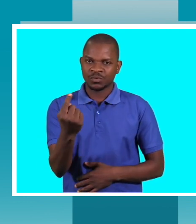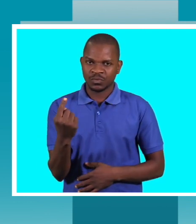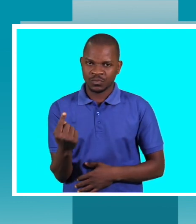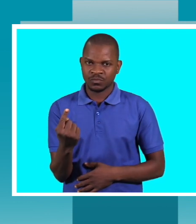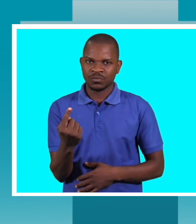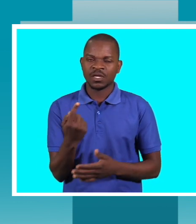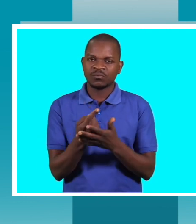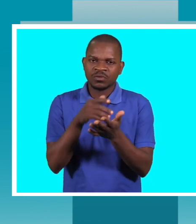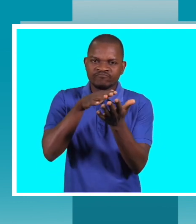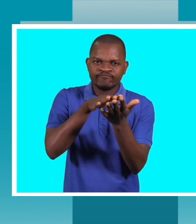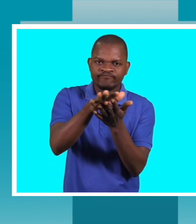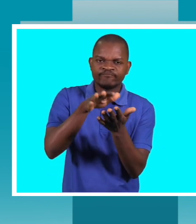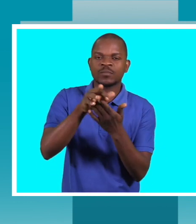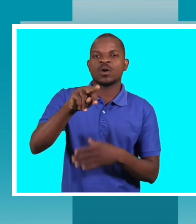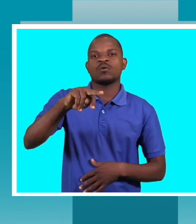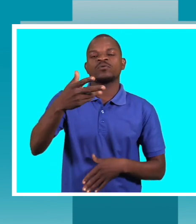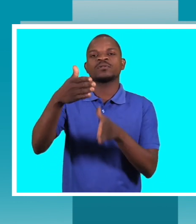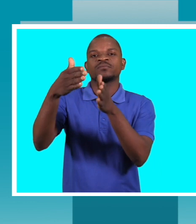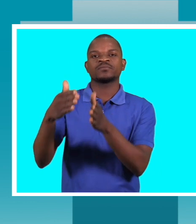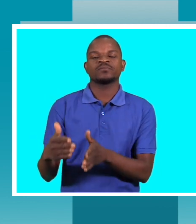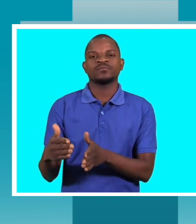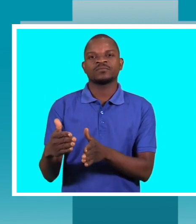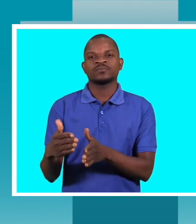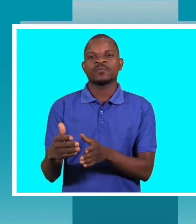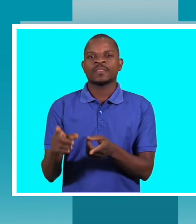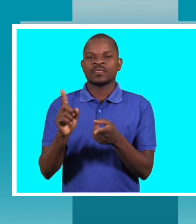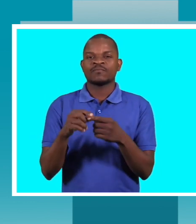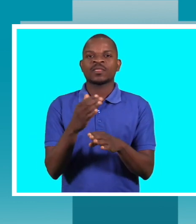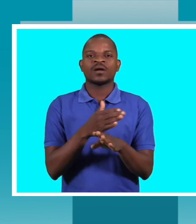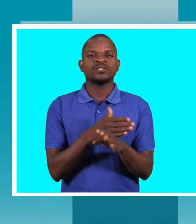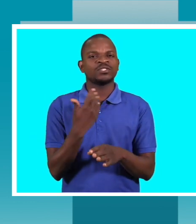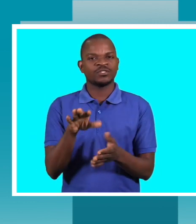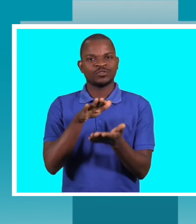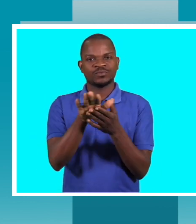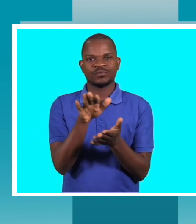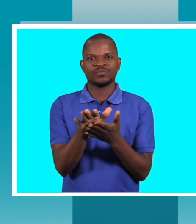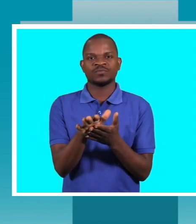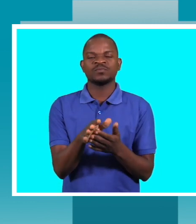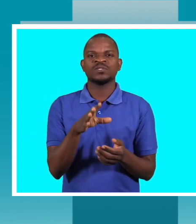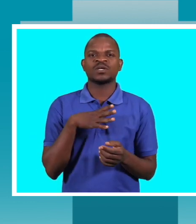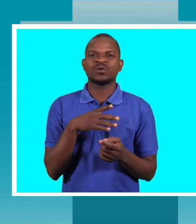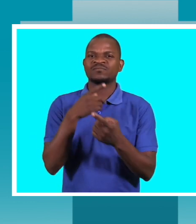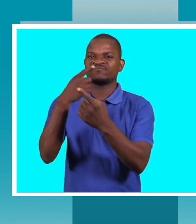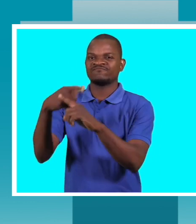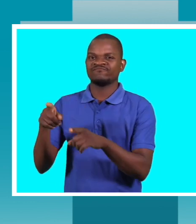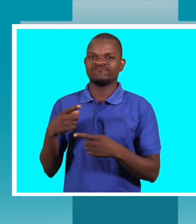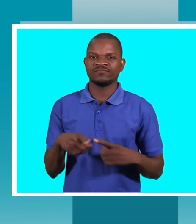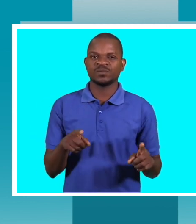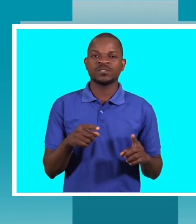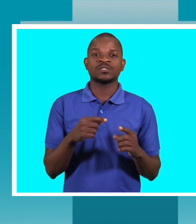seja comunicador. Então, como disse no princípio, que há um conjunto de intervenções a nível dos